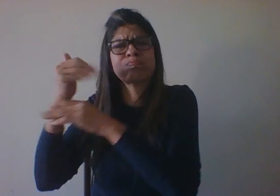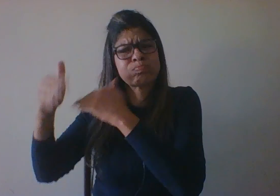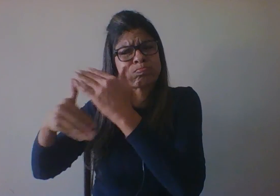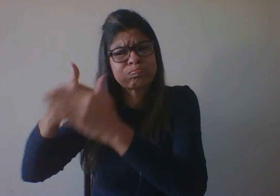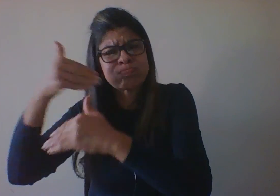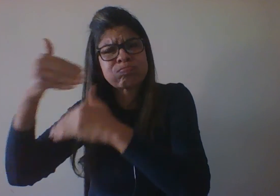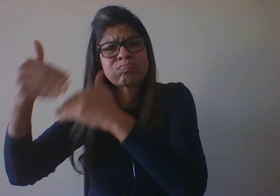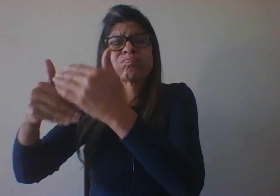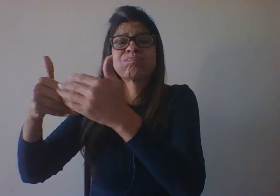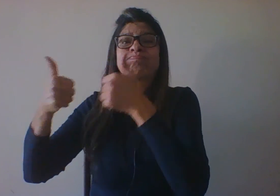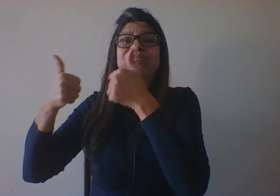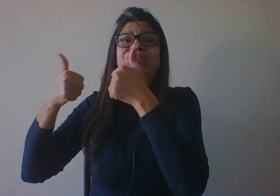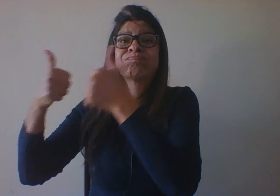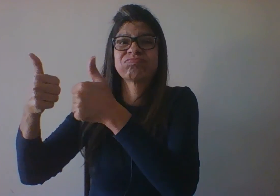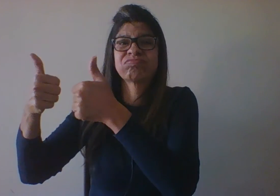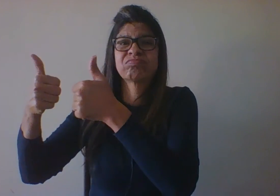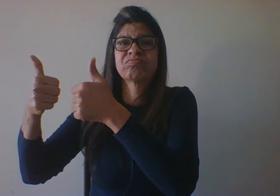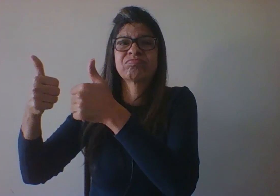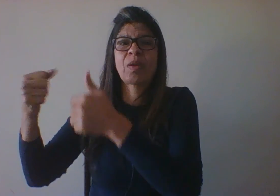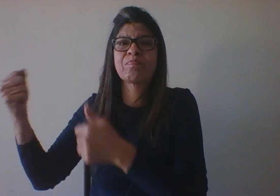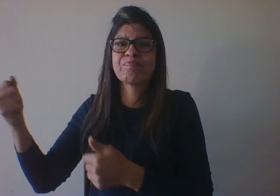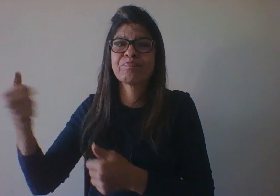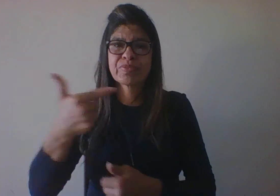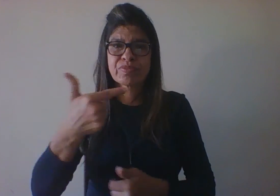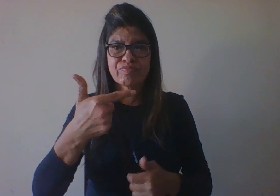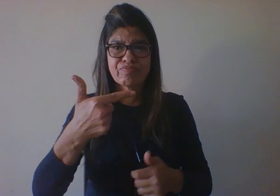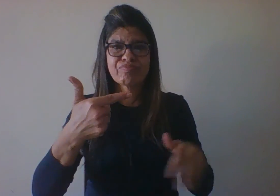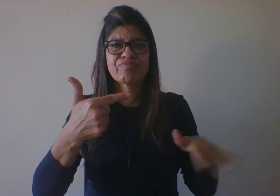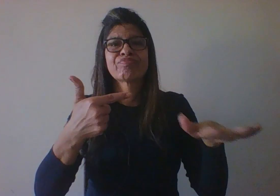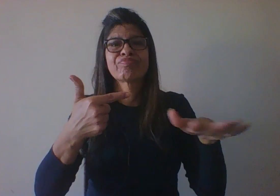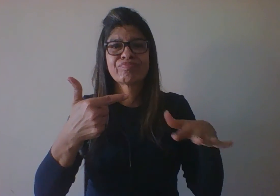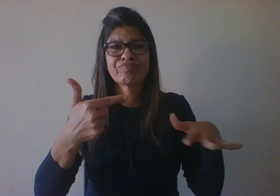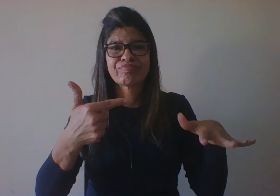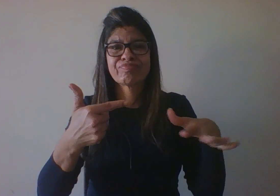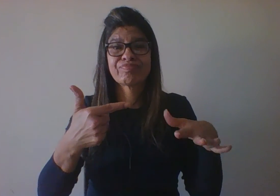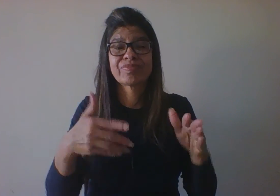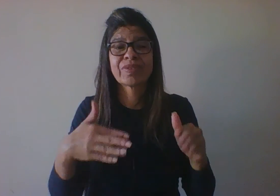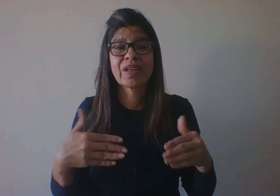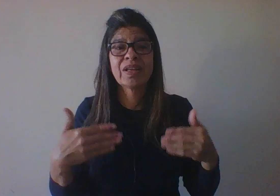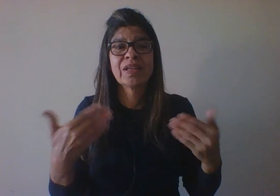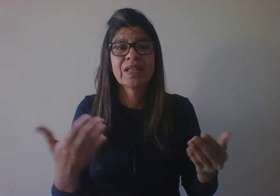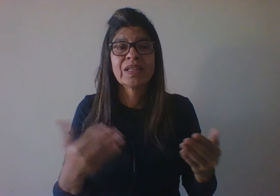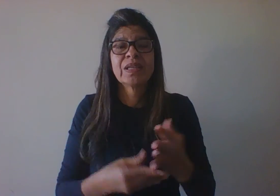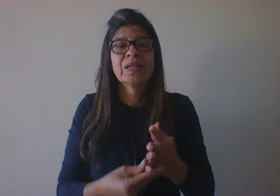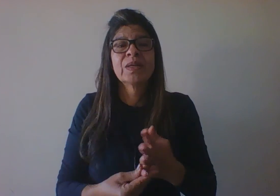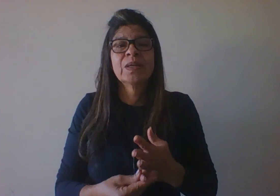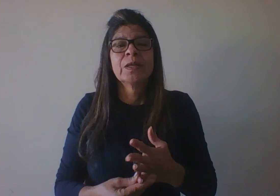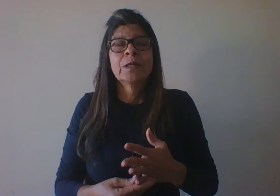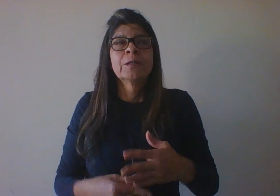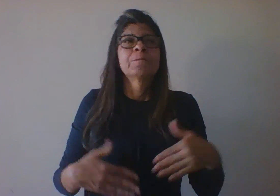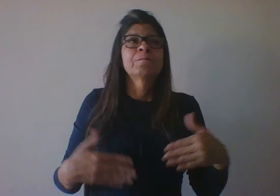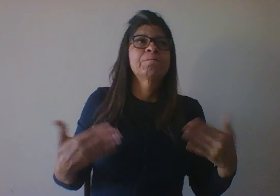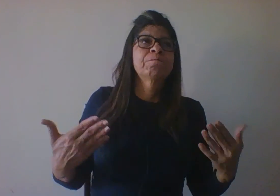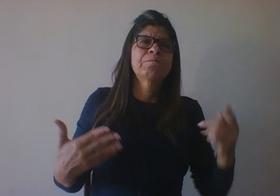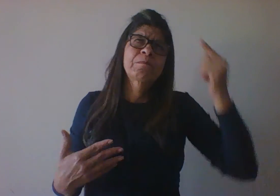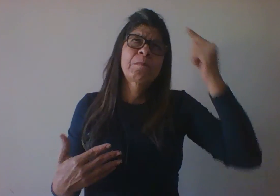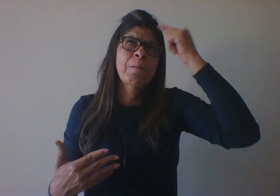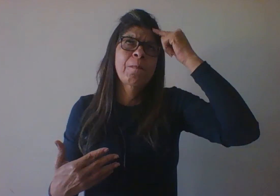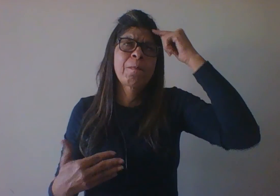Então, além de pensar no desenvolvimento da concepção até a morte é preciso que a gente compreenda o que ocorre a